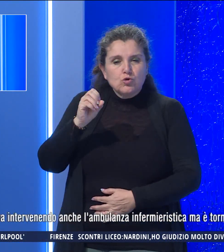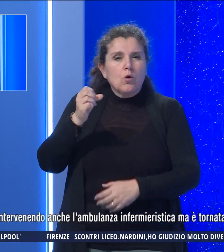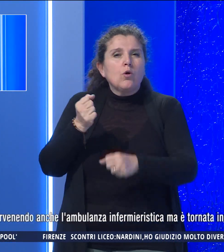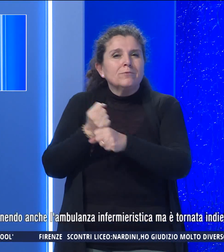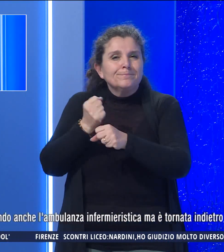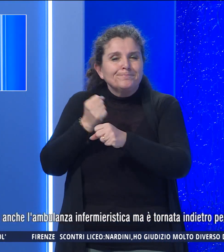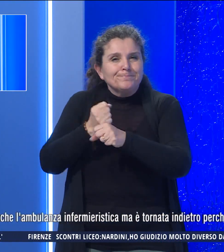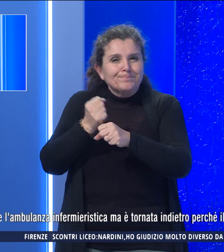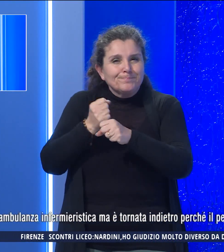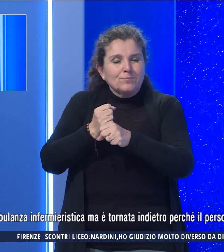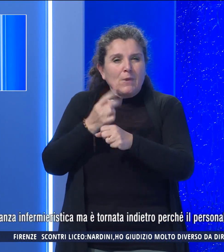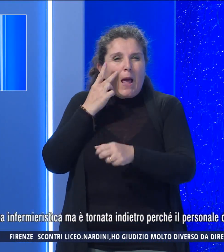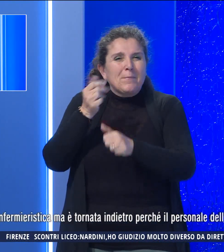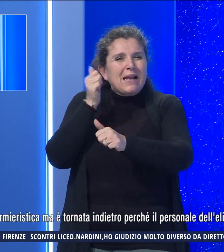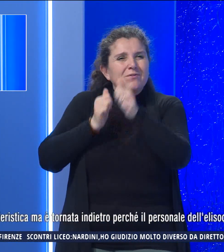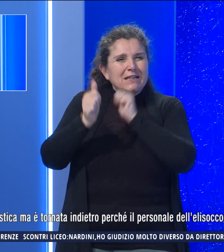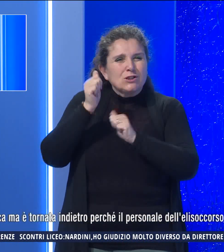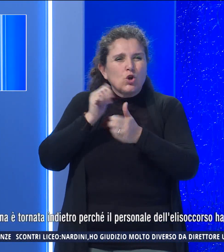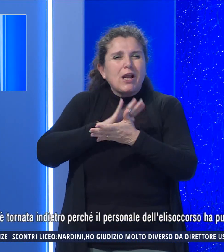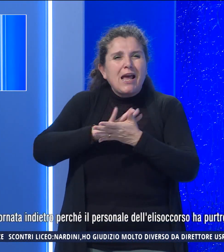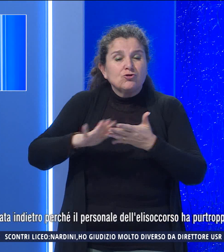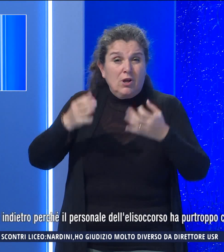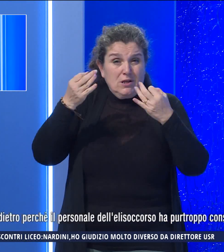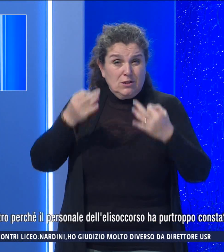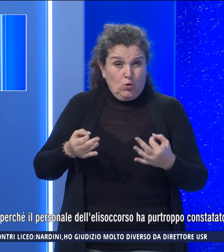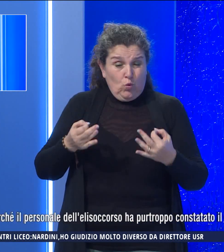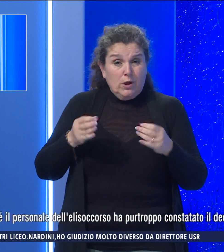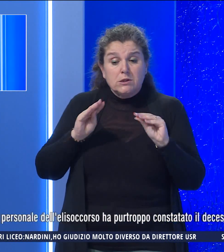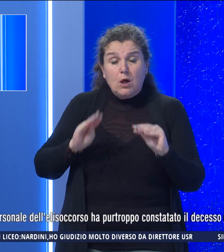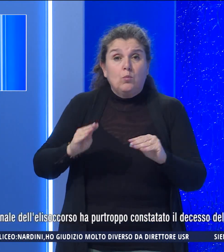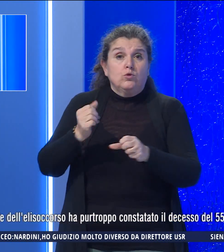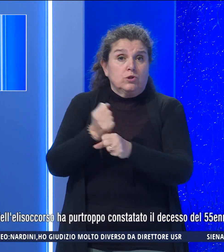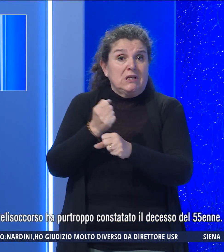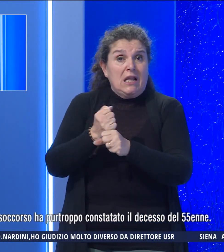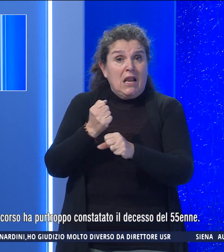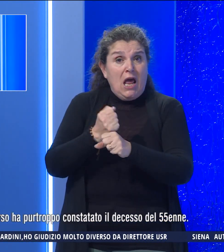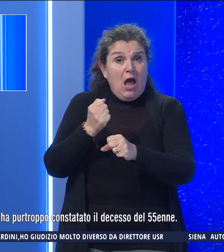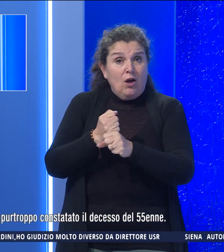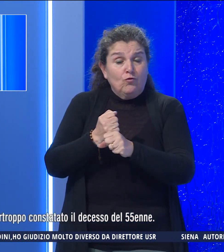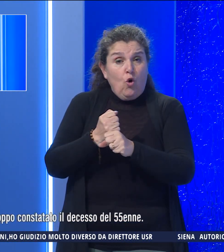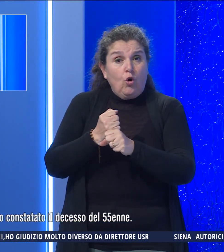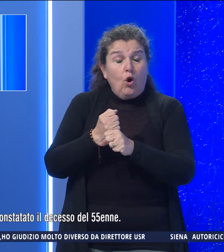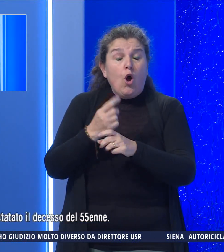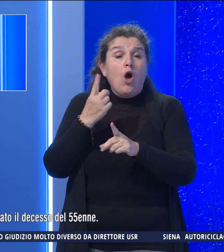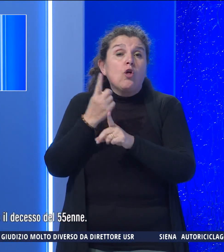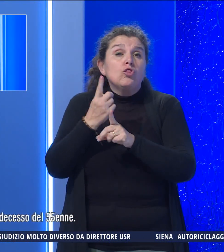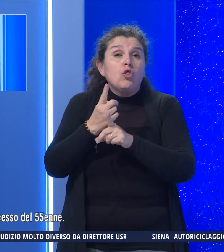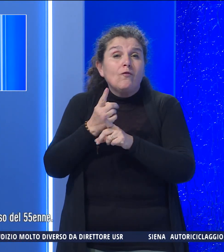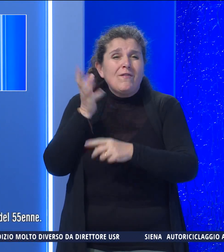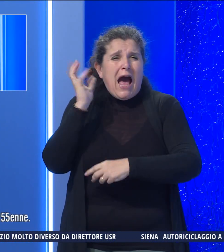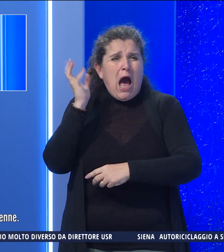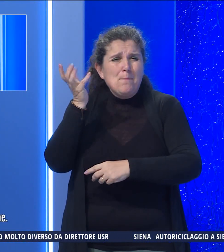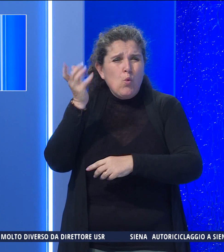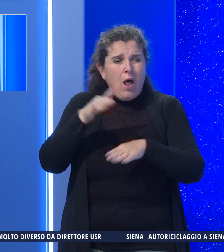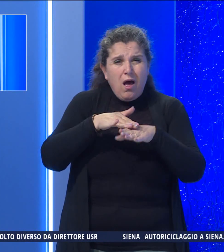del Dipartimento della Prevenzione, Igiene e Sicurezza sui luoghi di lavoro. Stava intervenendo anche l'ambulanza